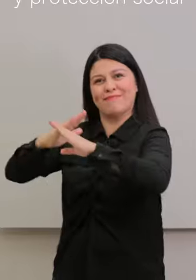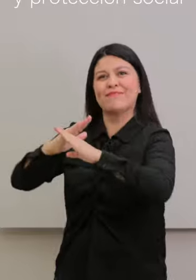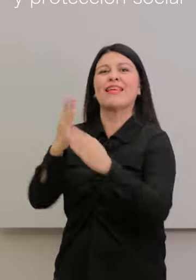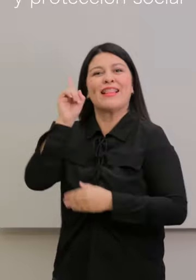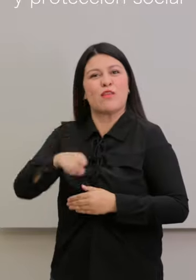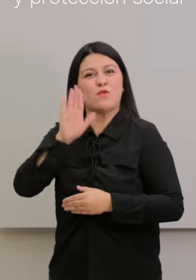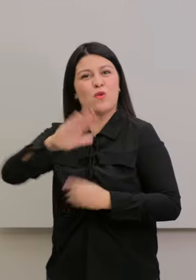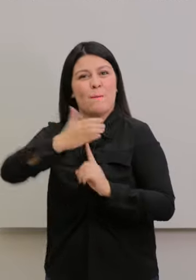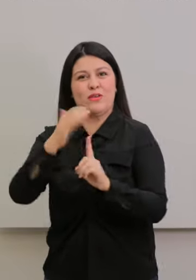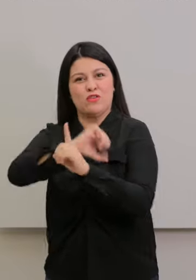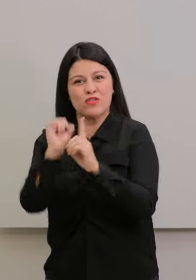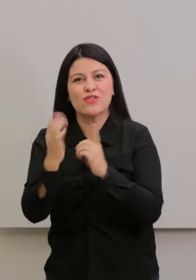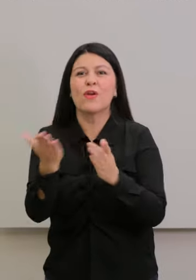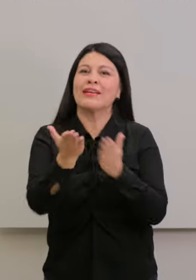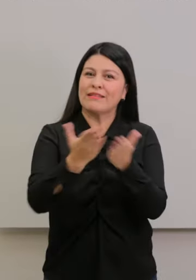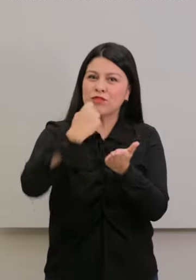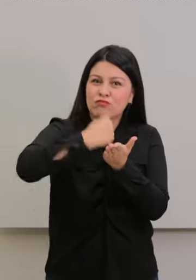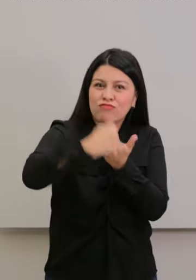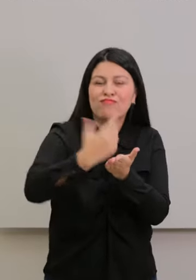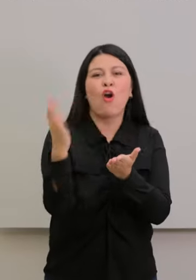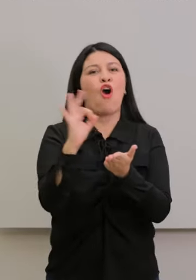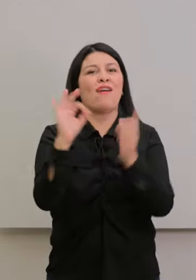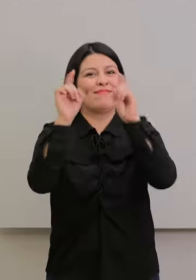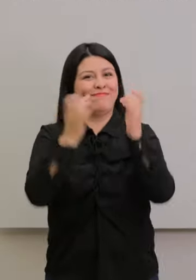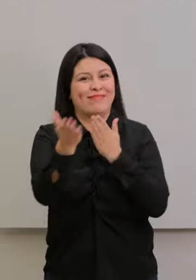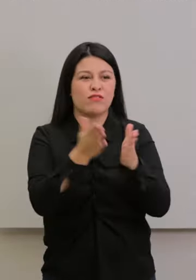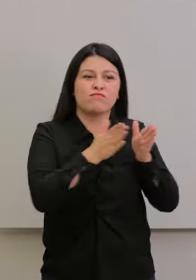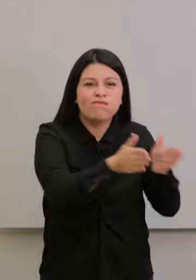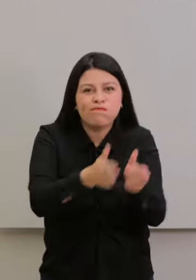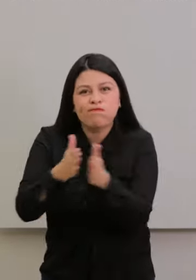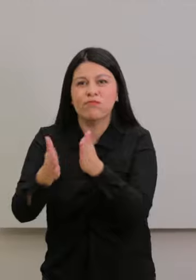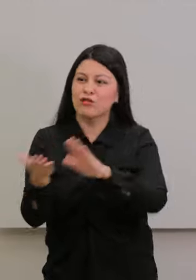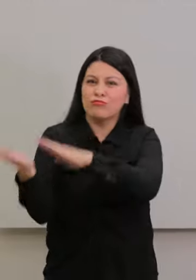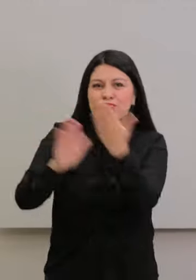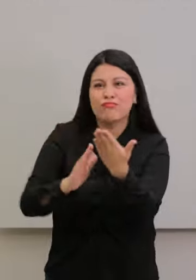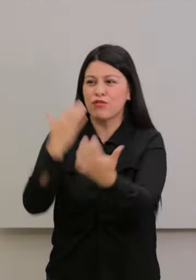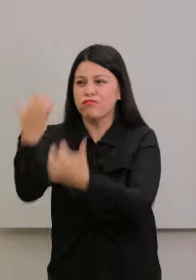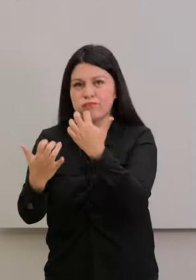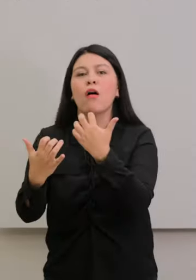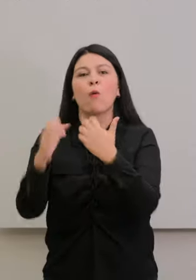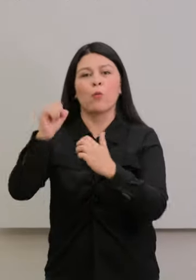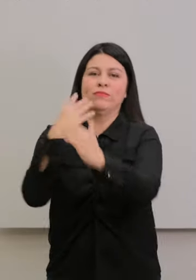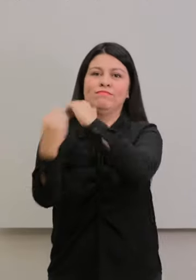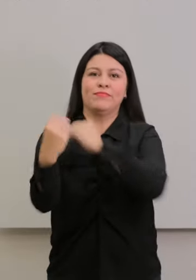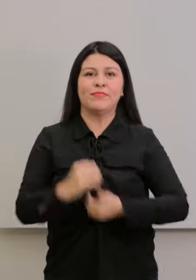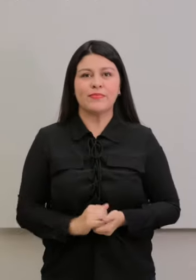social, servicios notariales, funerarios, entierros o cremaciones. Los que trabajan en